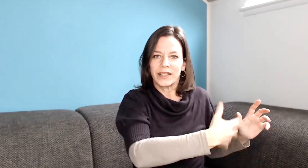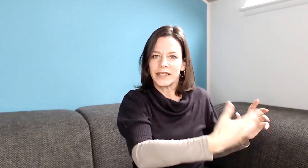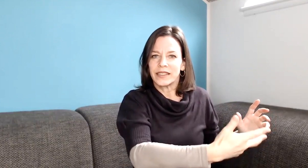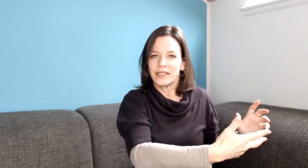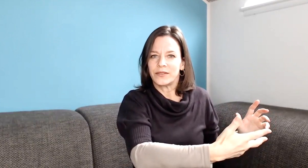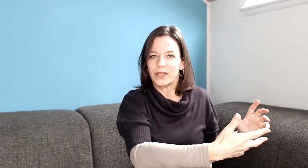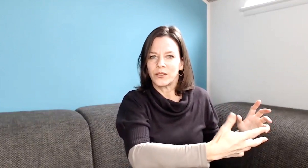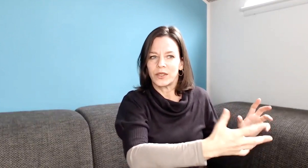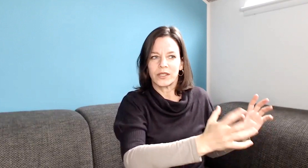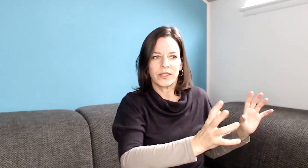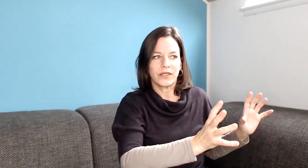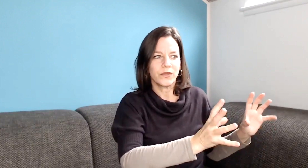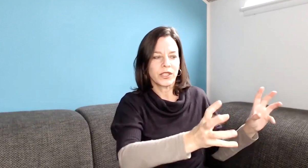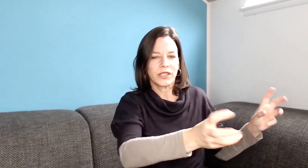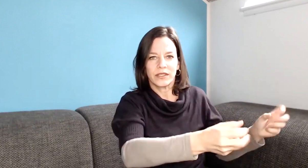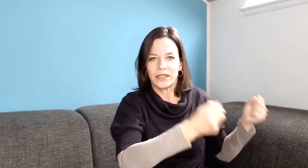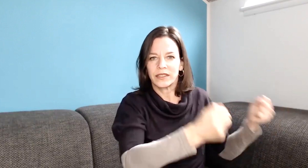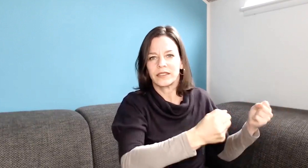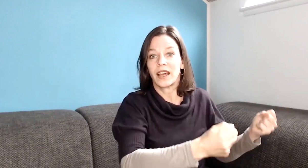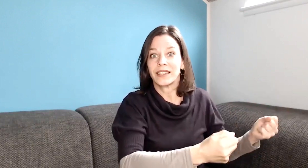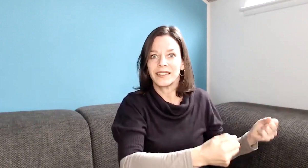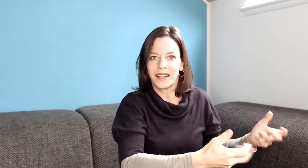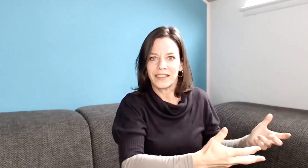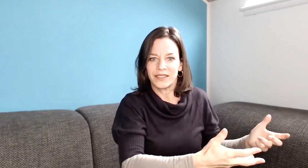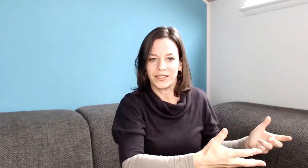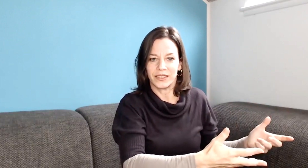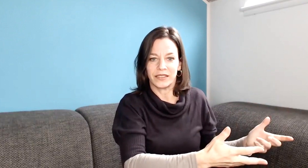Weiterentwicklung. Also wenn sie wirklich Tatendrang entwickelt.